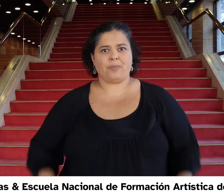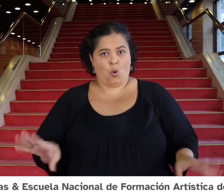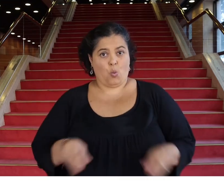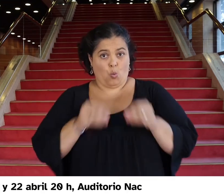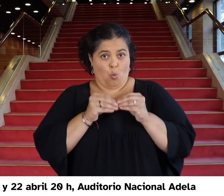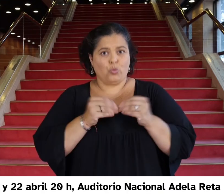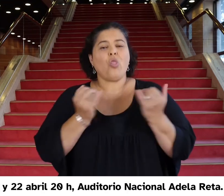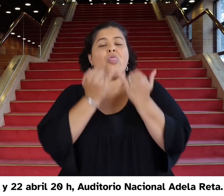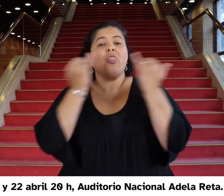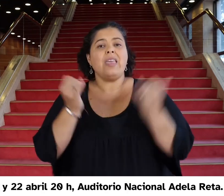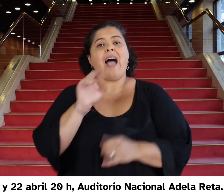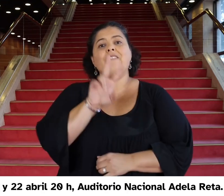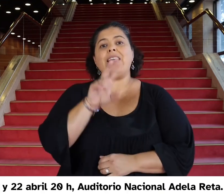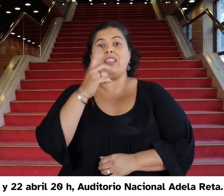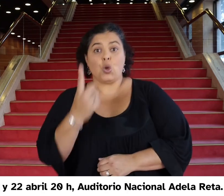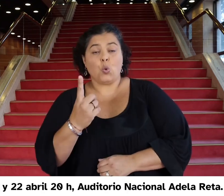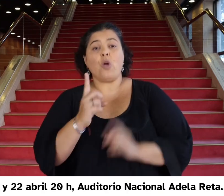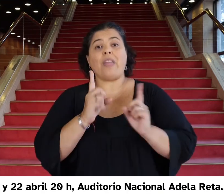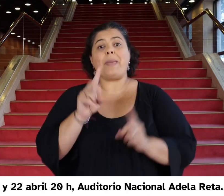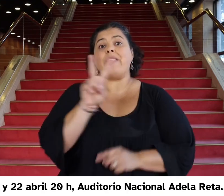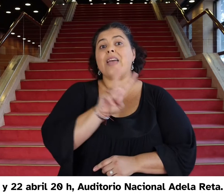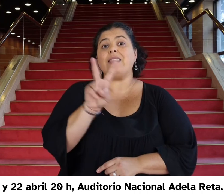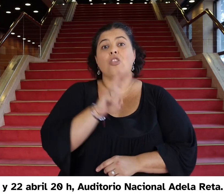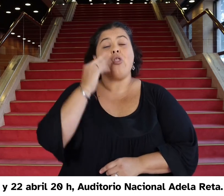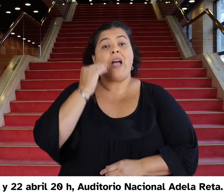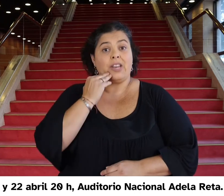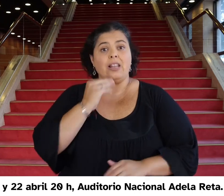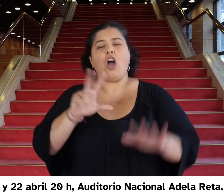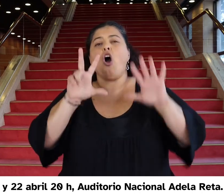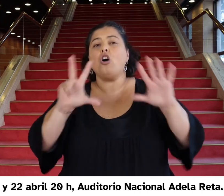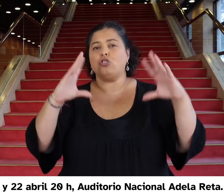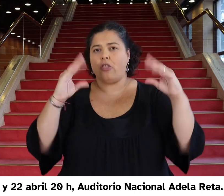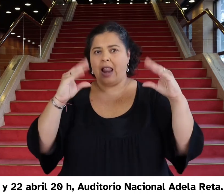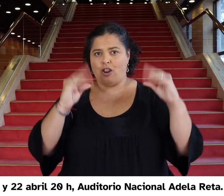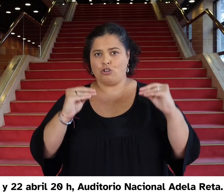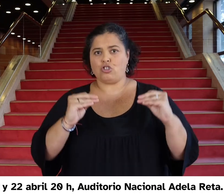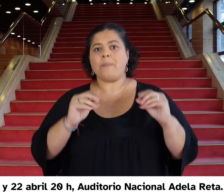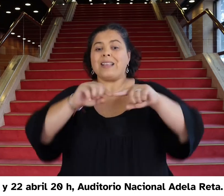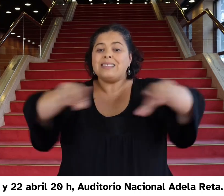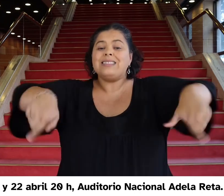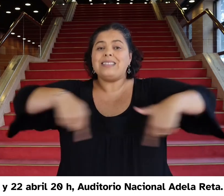21 y 22 de abril, 20 horas. Auditorio Nacional Adela Reta.